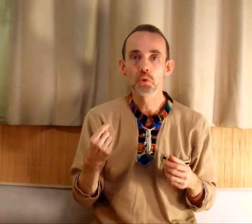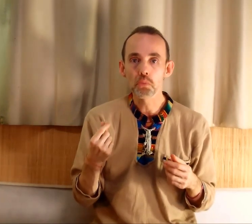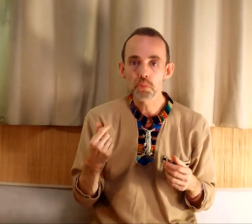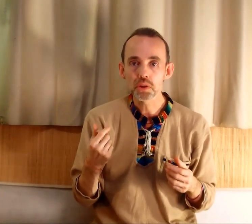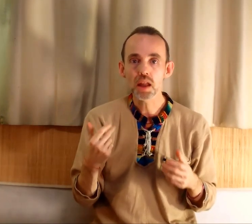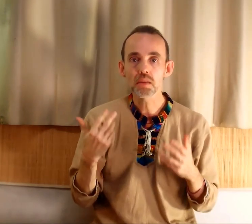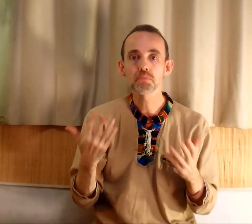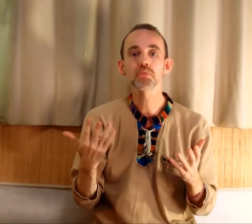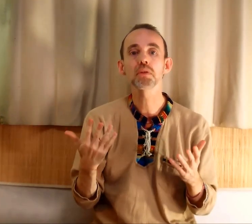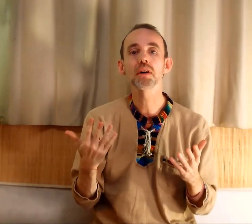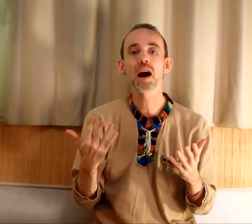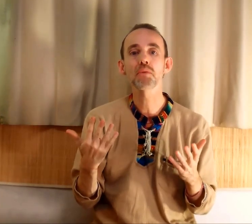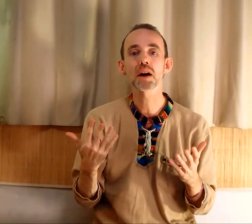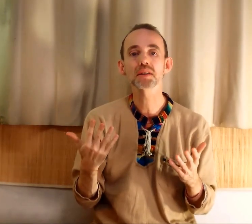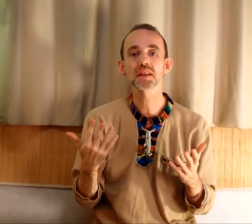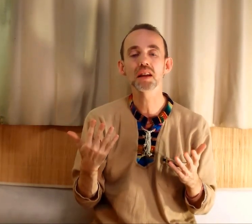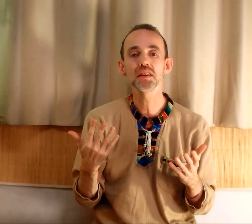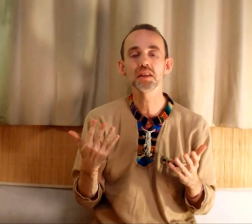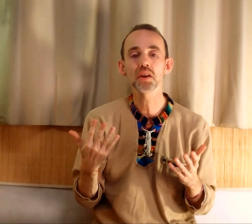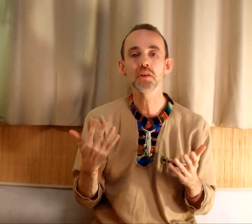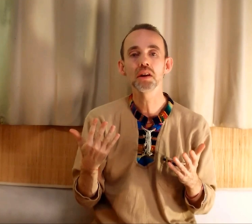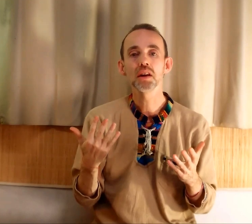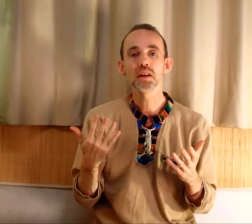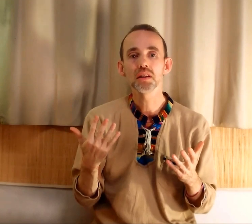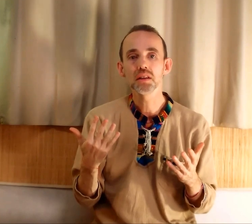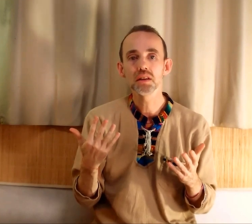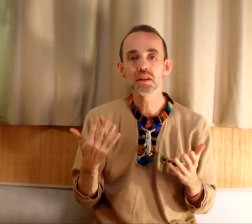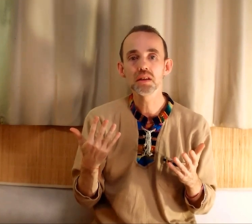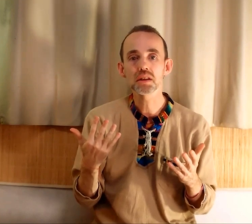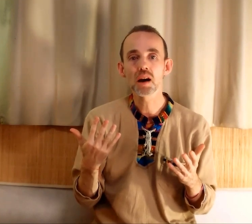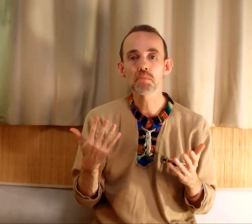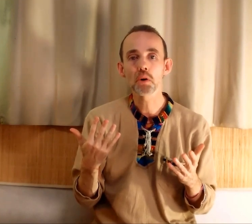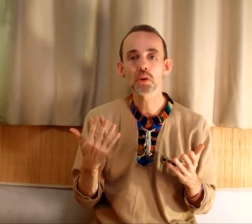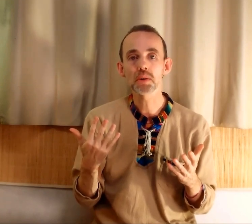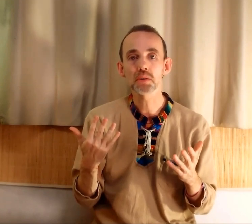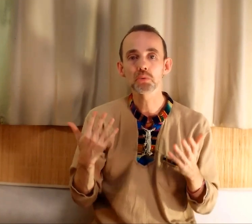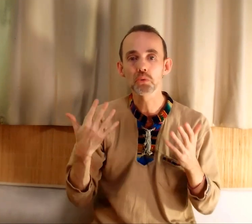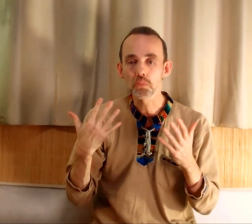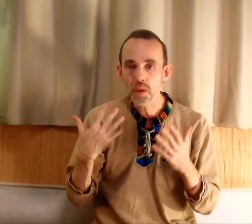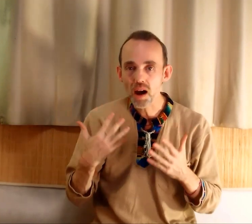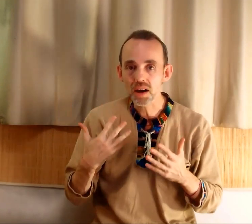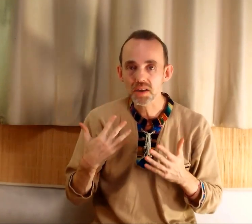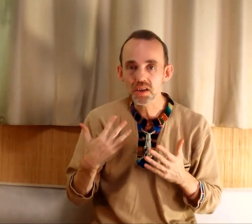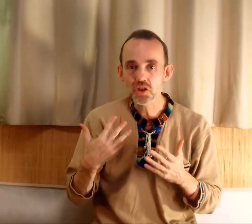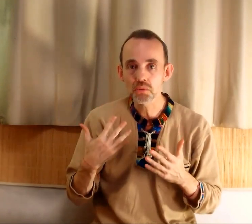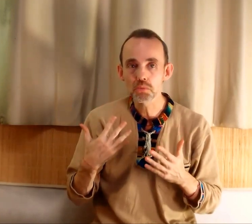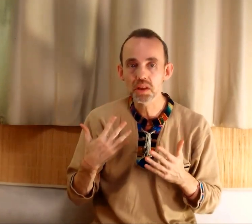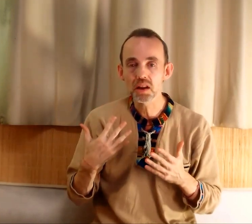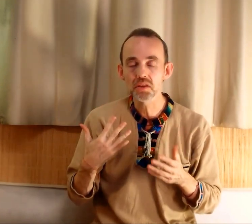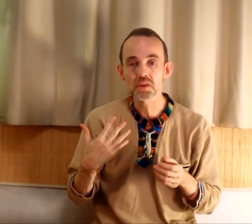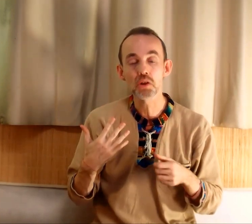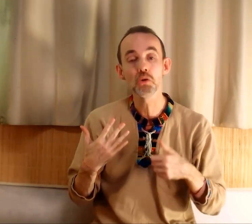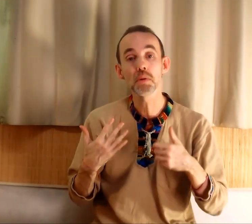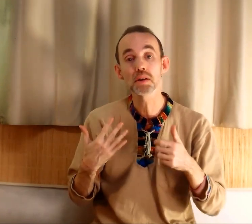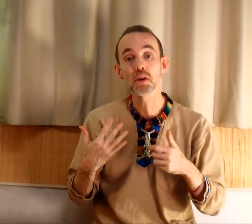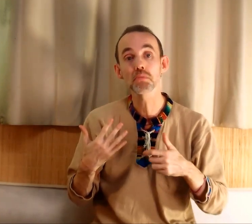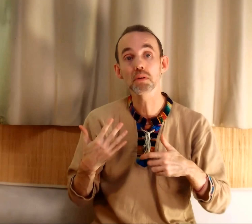Donc peut-être pour avoir cette qualité de temps, il sera important par exemple de ne pas rester chez vous, mais d'aller dans un lieu par exemple